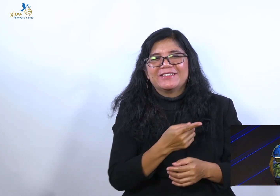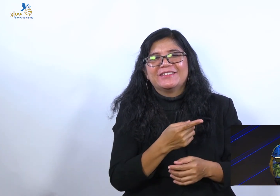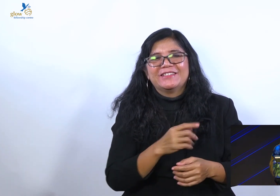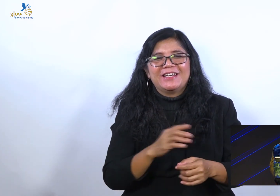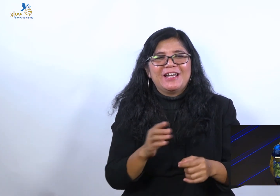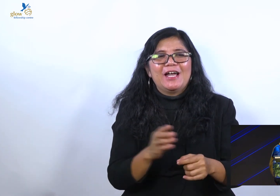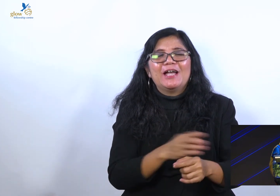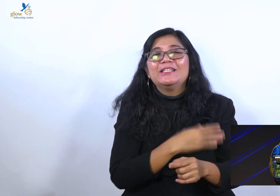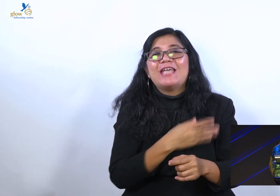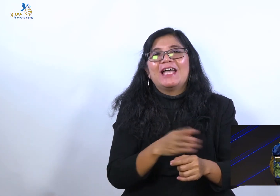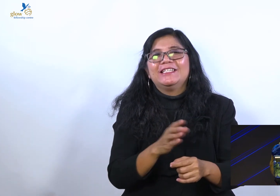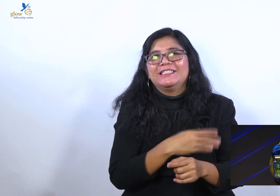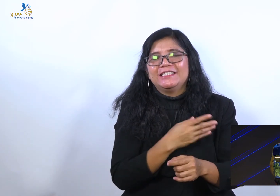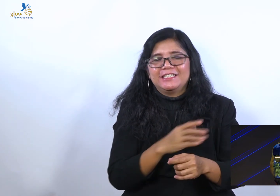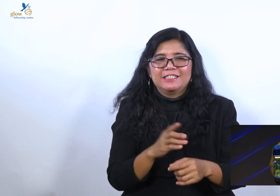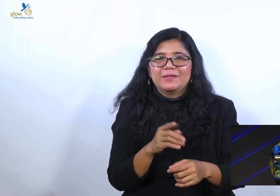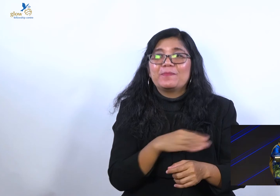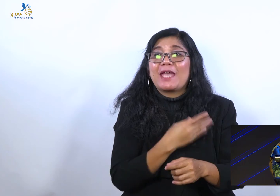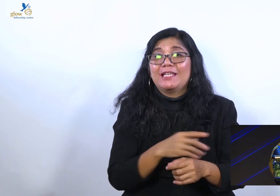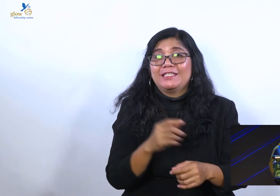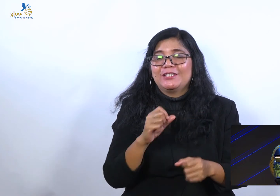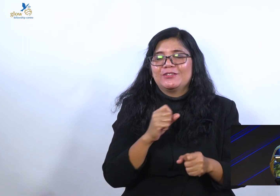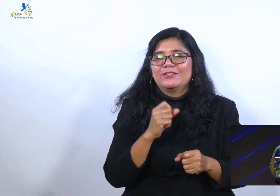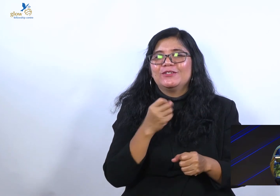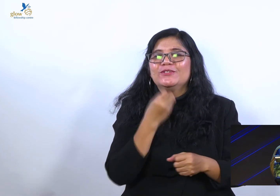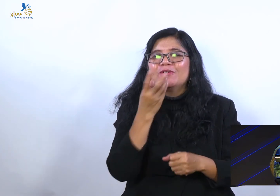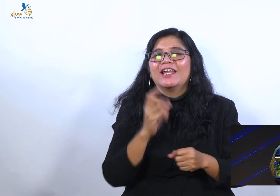Tuhan gak liat suara, Tuhan liat hati. Yang liat suara itu lu.